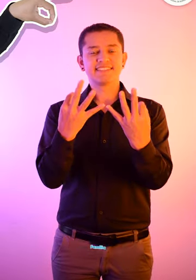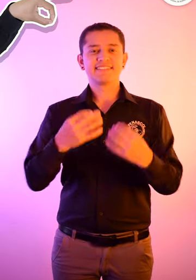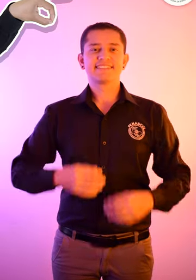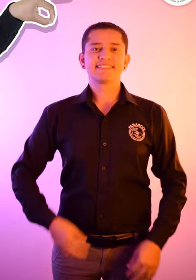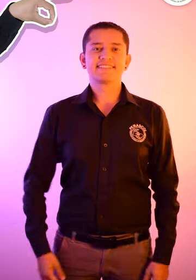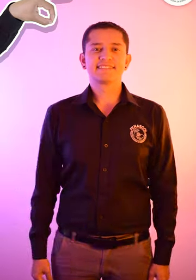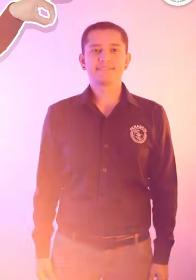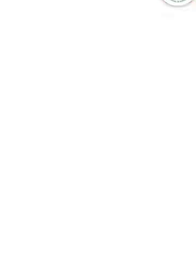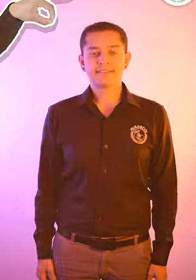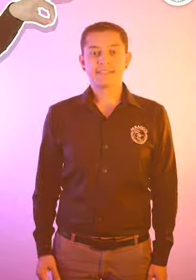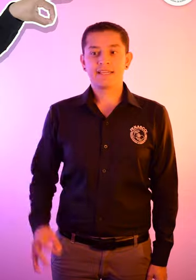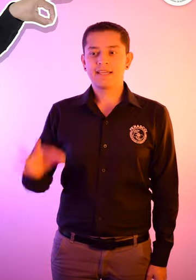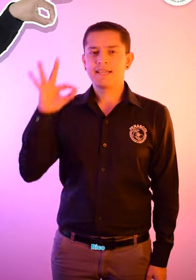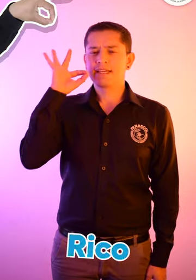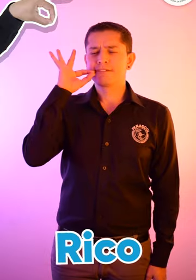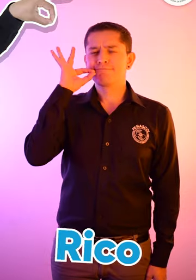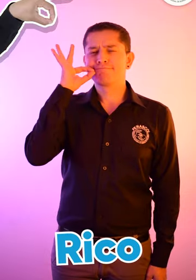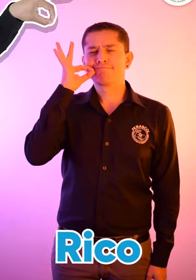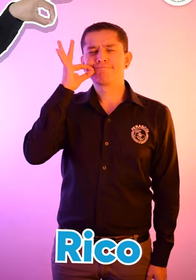rico